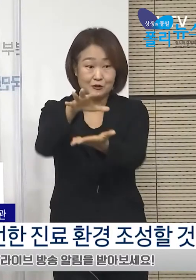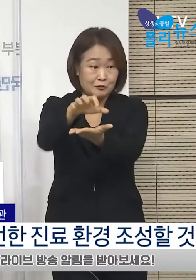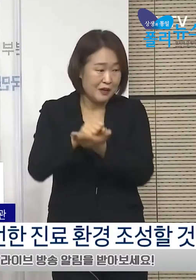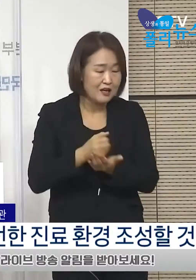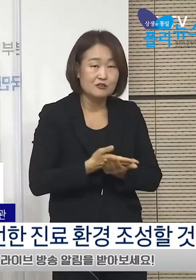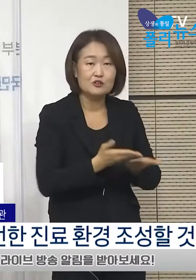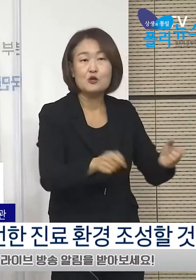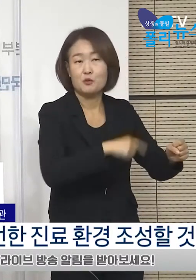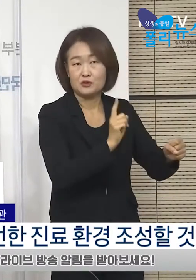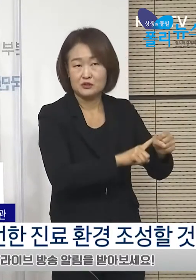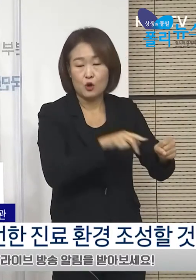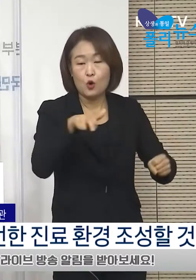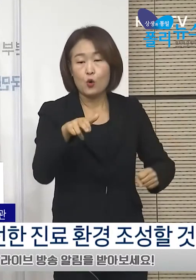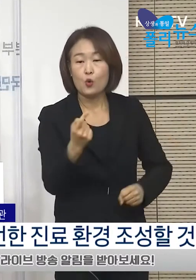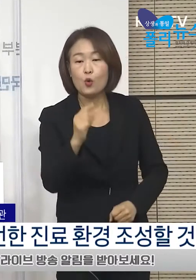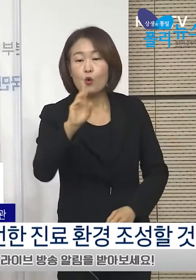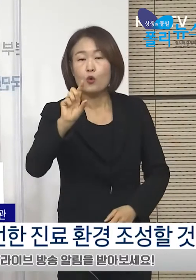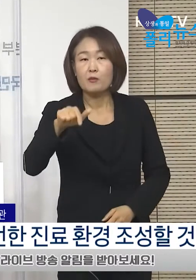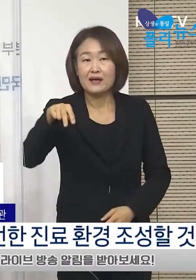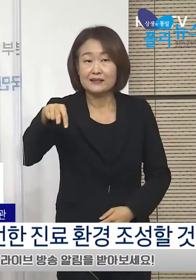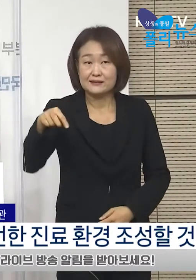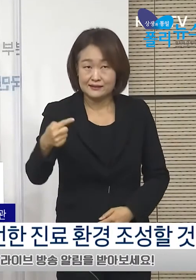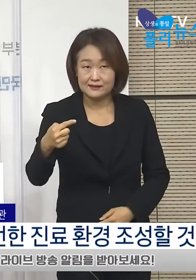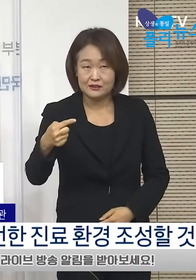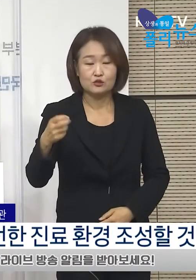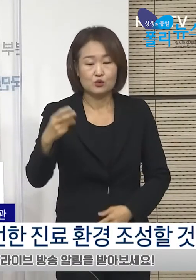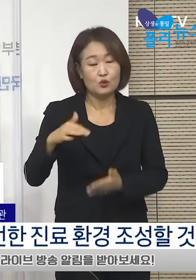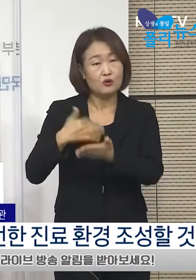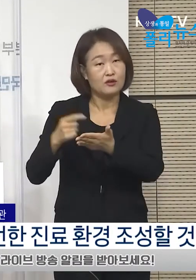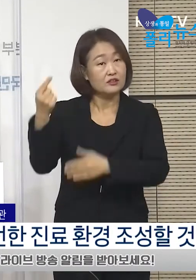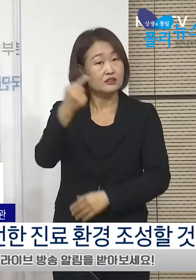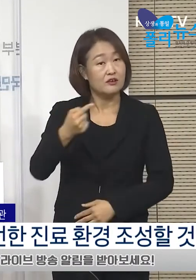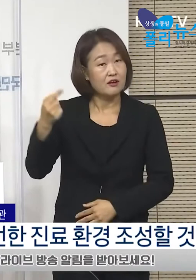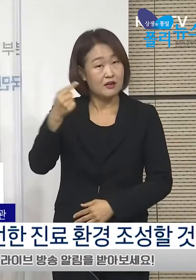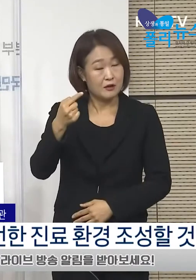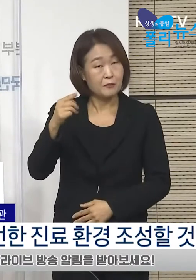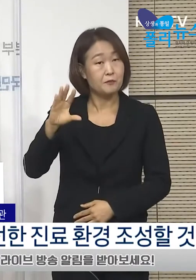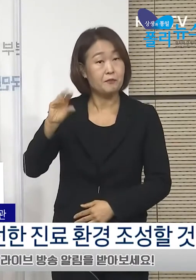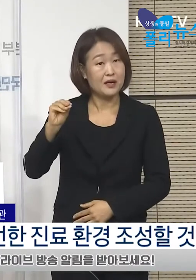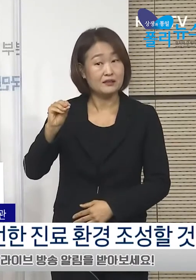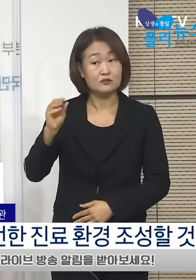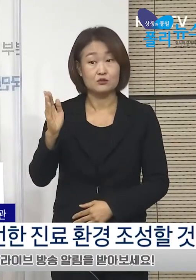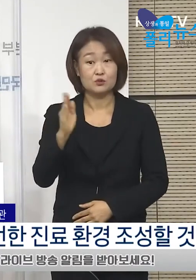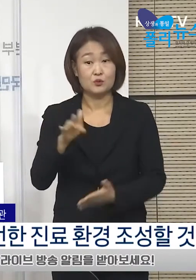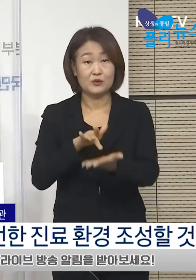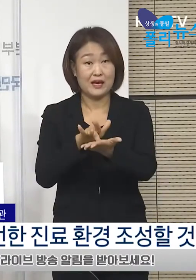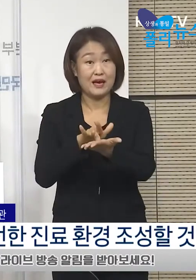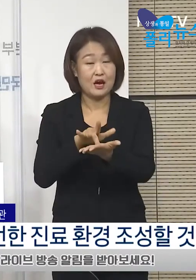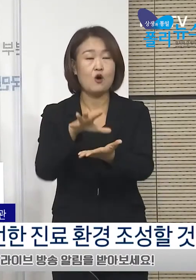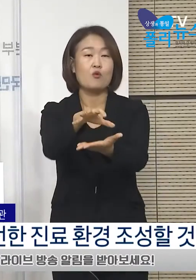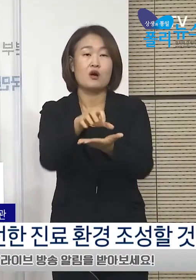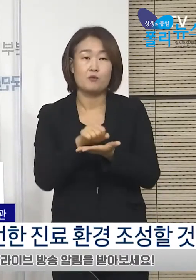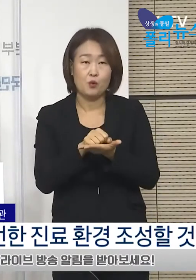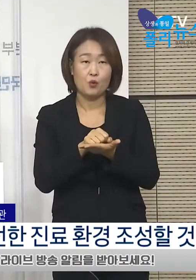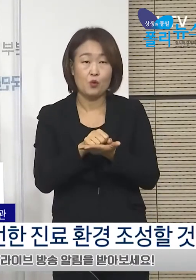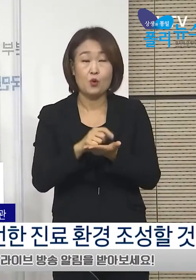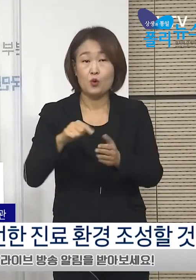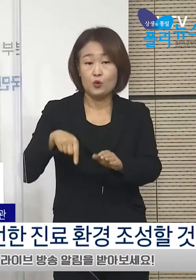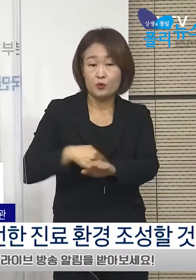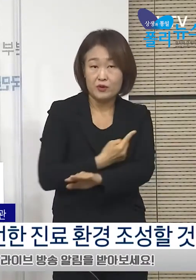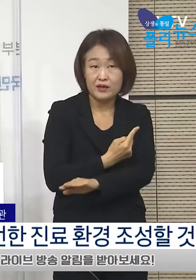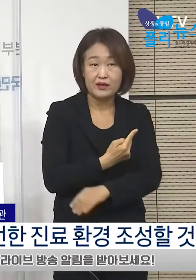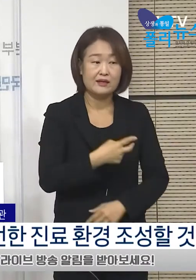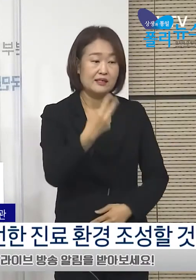코박스 퍼실리티를 통해 천만 명분의 백신을 확보하였고 그의 최소